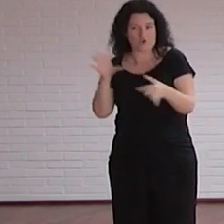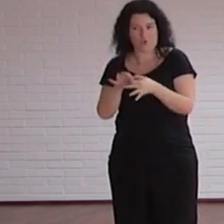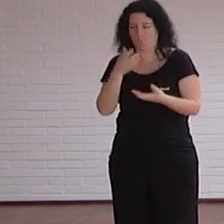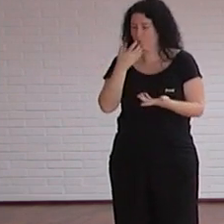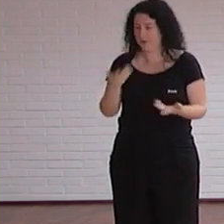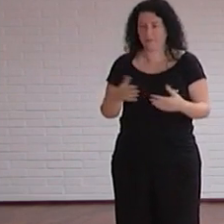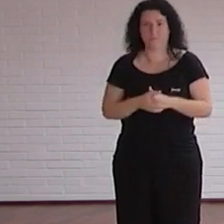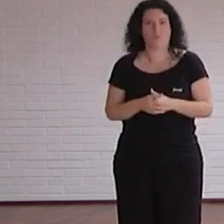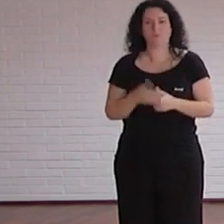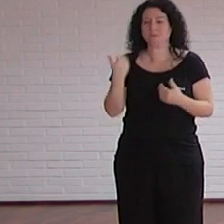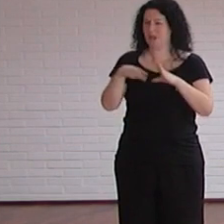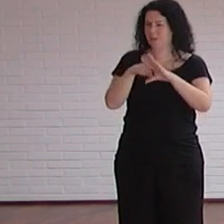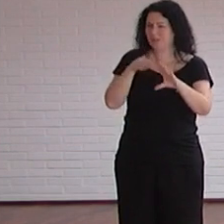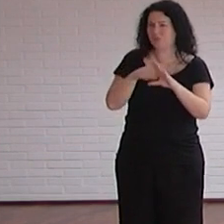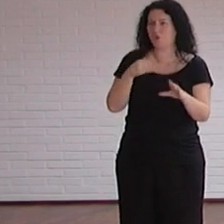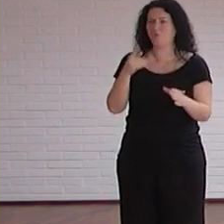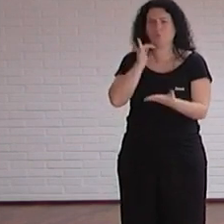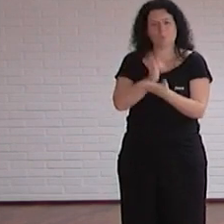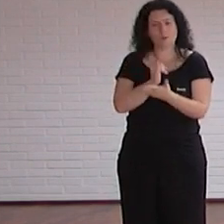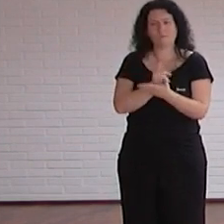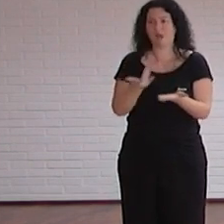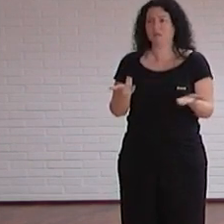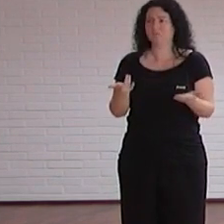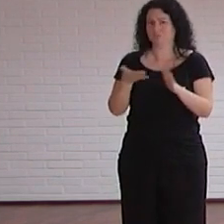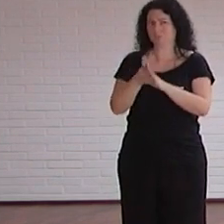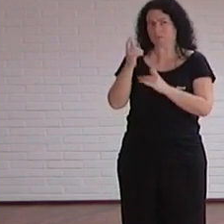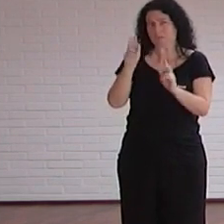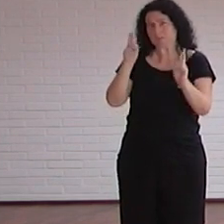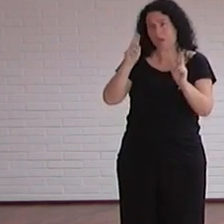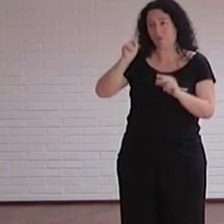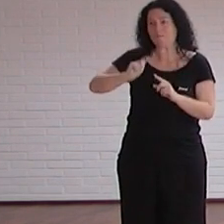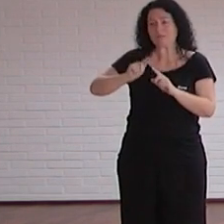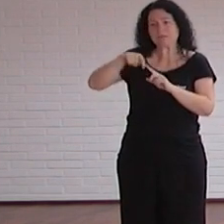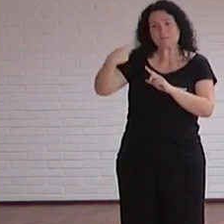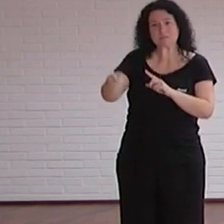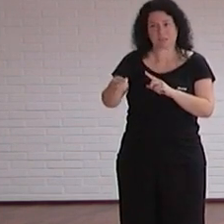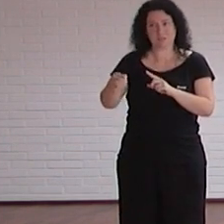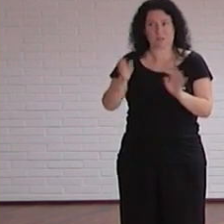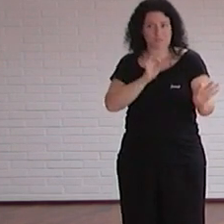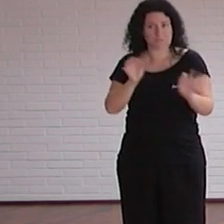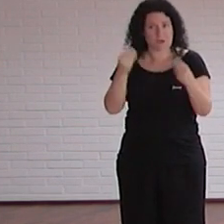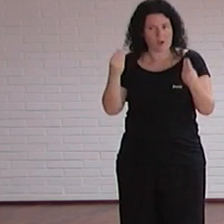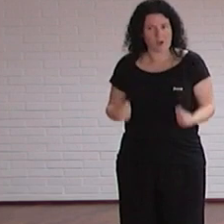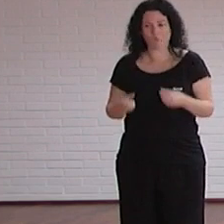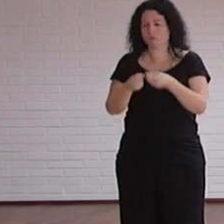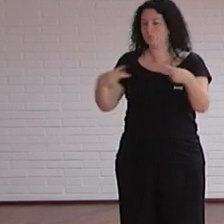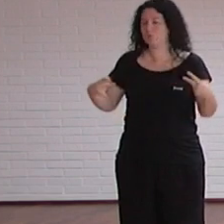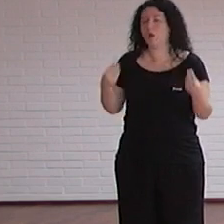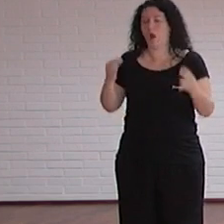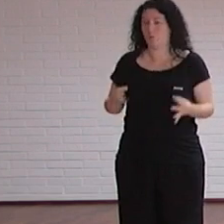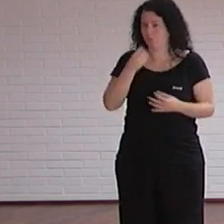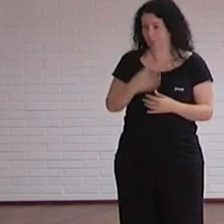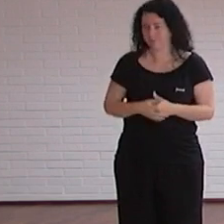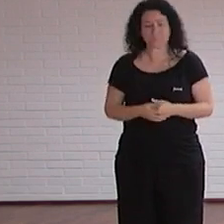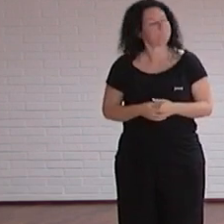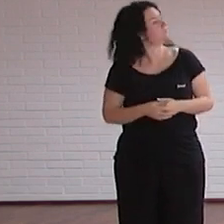estado haciendo pruebas con vídeos etcétera y pues esperamos que en unos meses ya esté todo disponible y se empiece a subtitular todos los vídeos ¿vale?